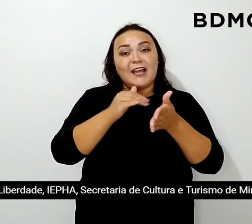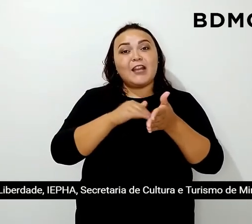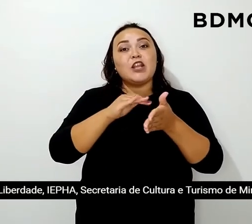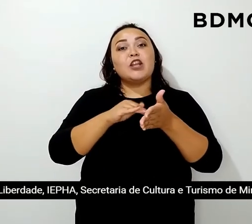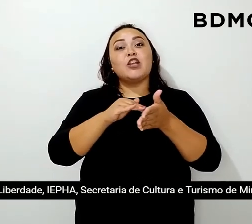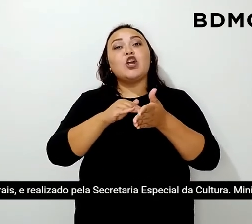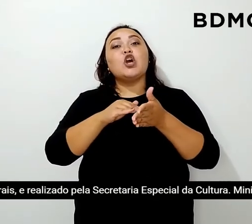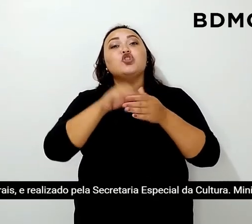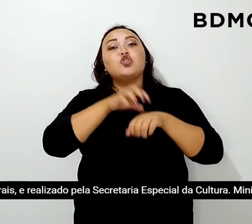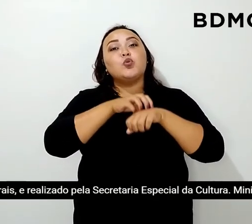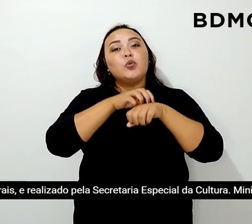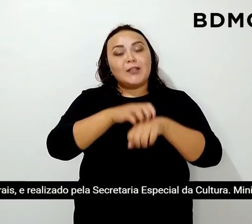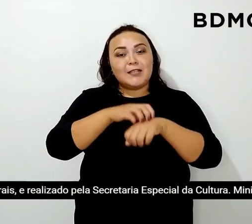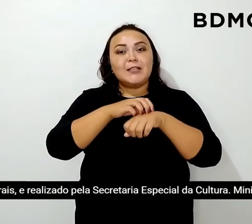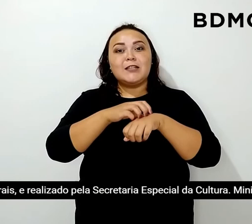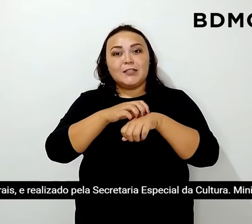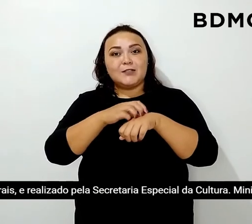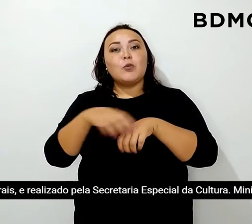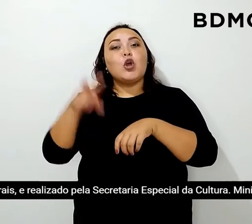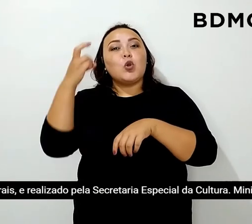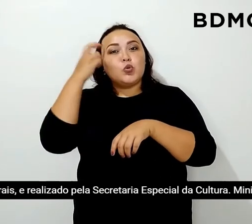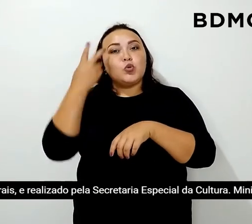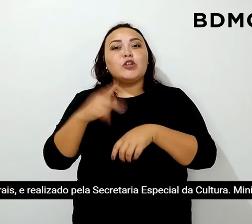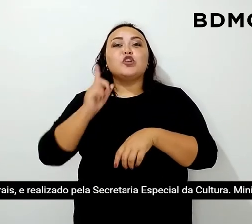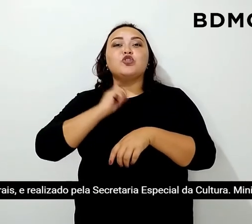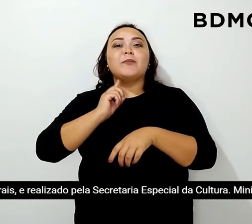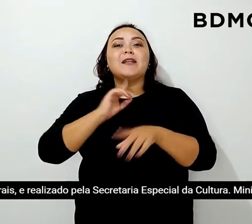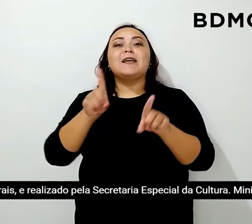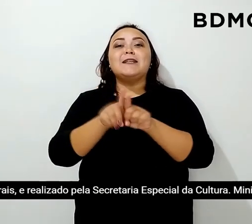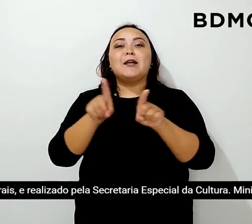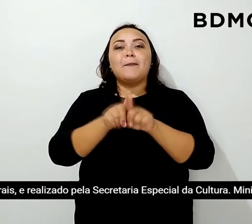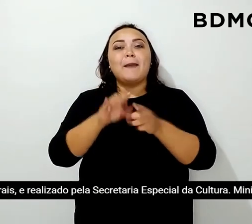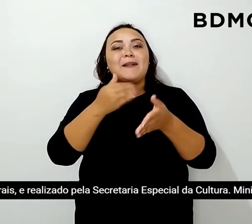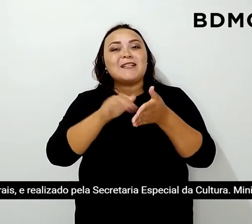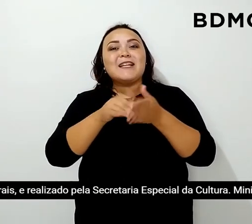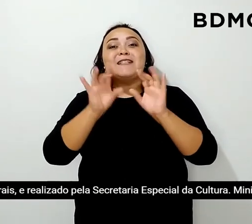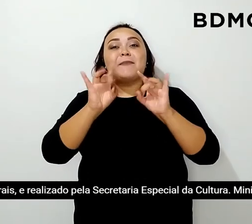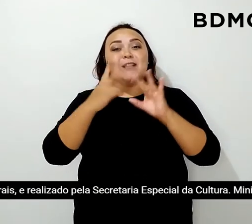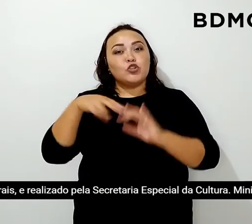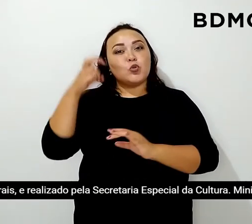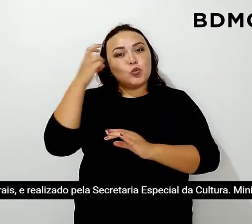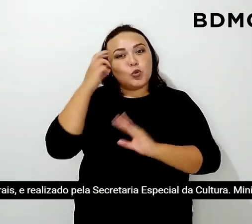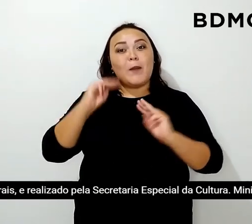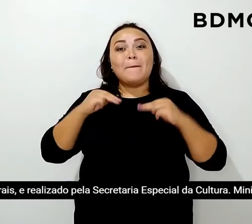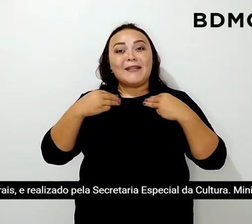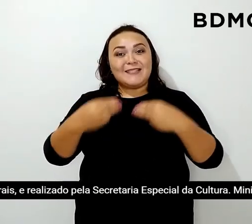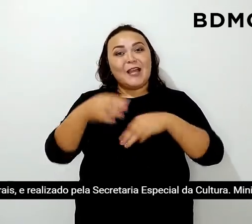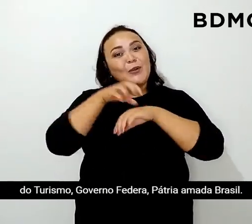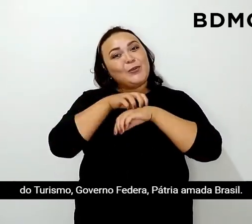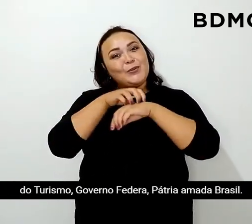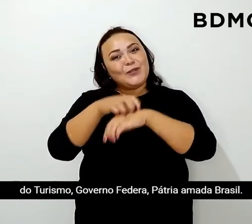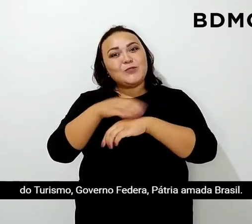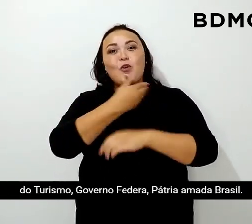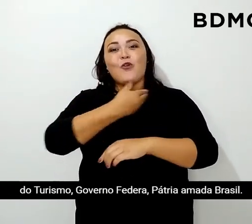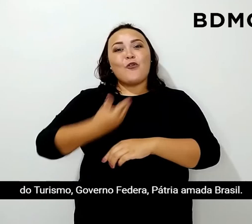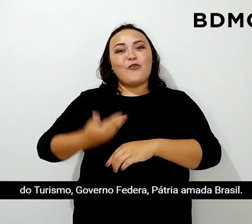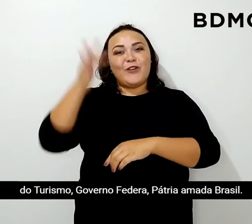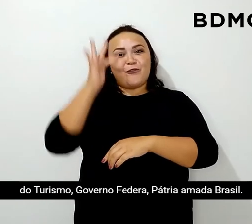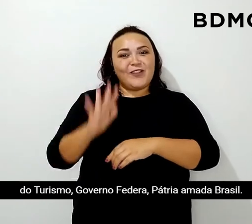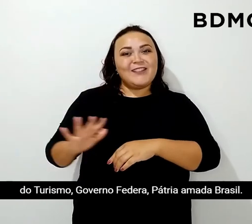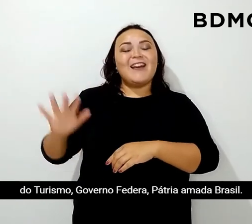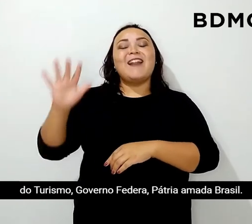Turismo de Minas Gerais, e realizado pela Secretaria Especial da Cultura, Ministério do Turismo,